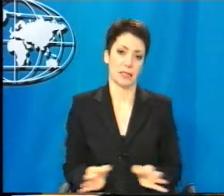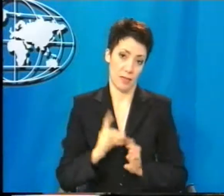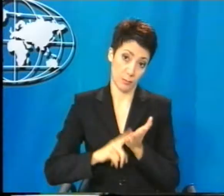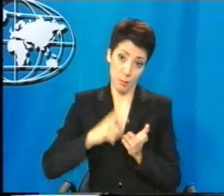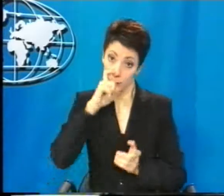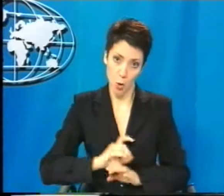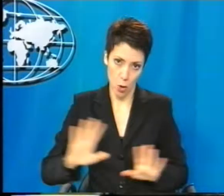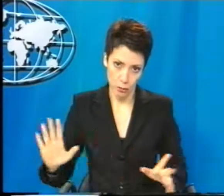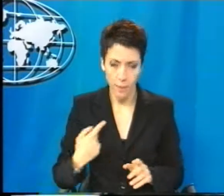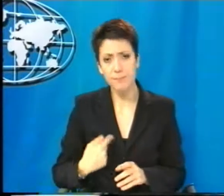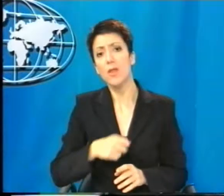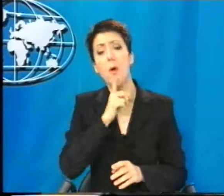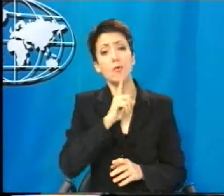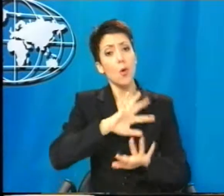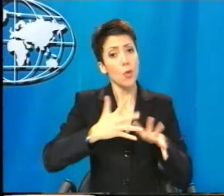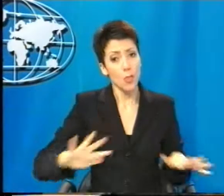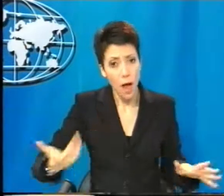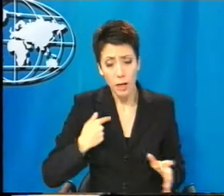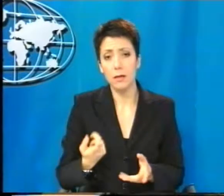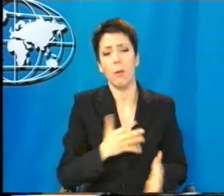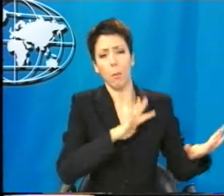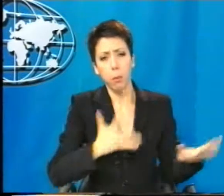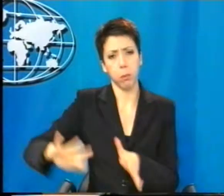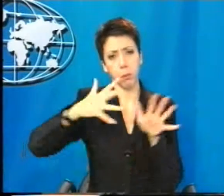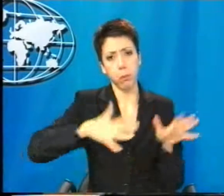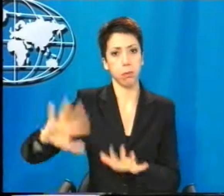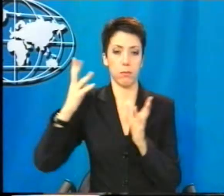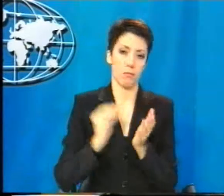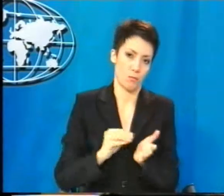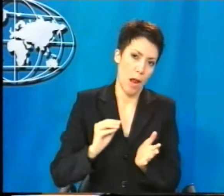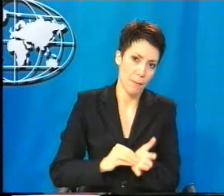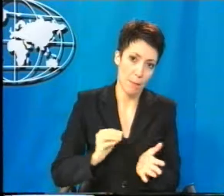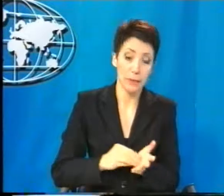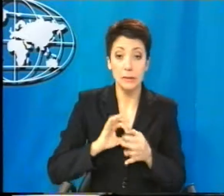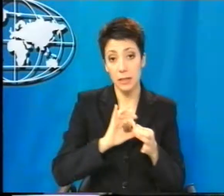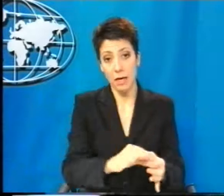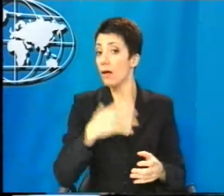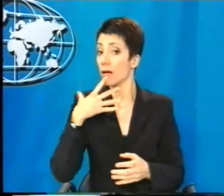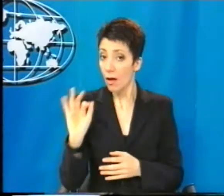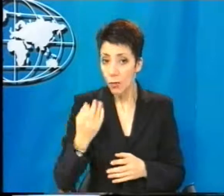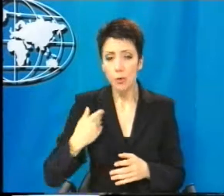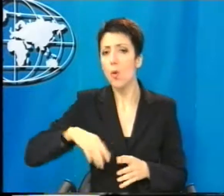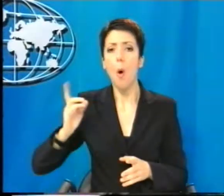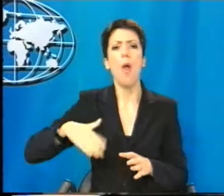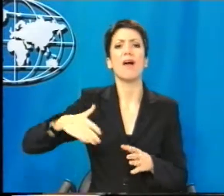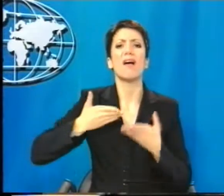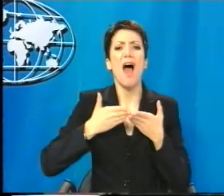προβλήματα Δεμένα στα λιμάνια είναι τα πλοία για Κρήτη και Κυκλάδες Κλειστές και υποχνιακές γραμμές Ρίου